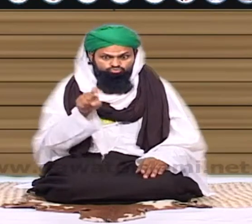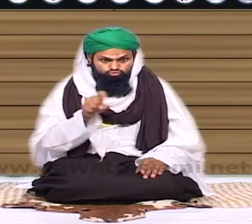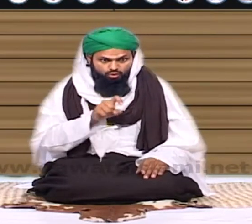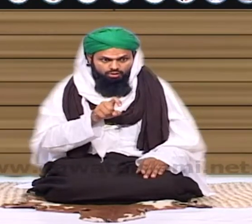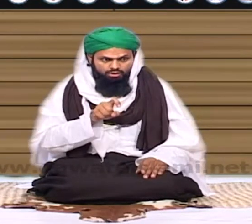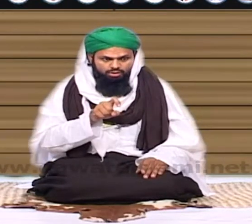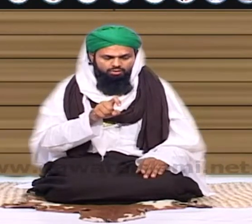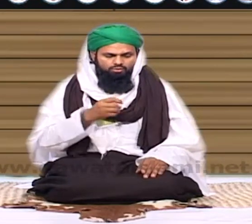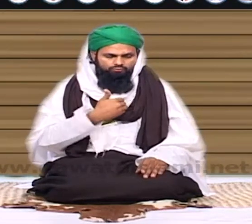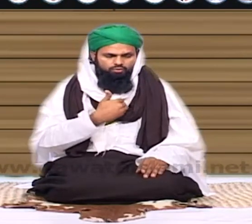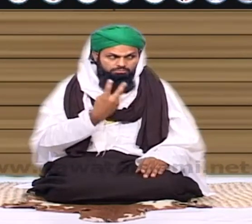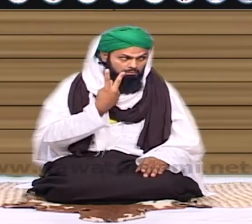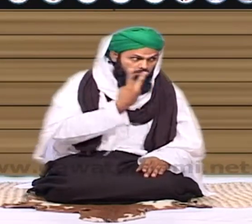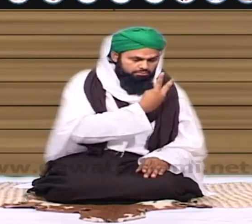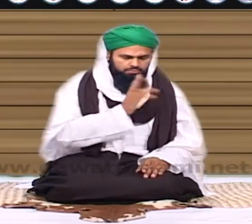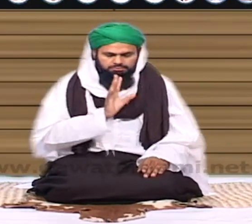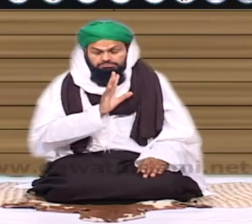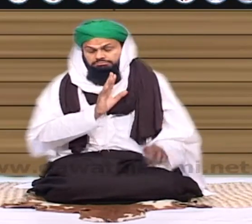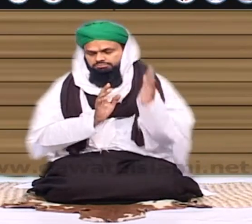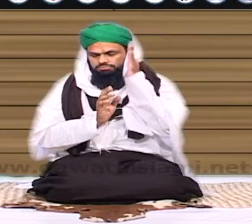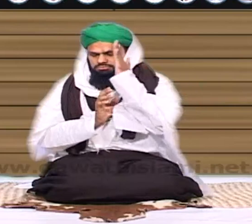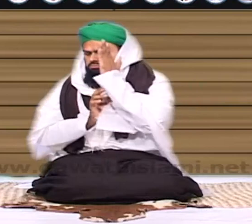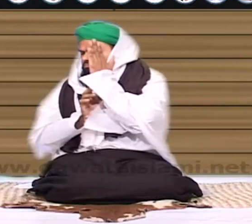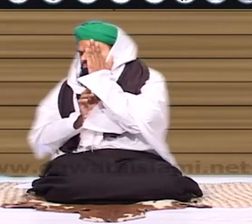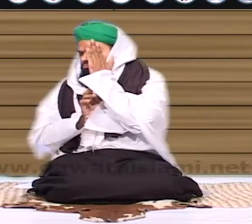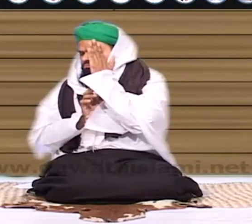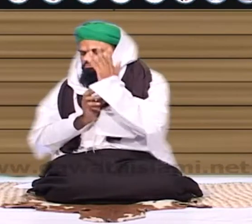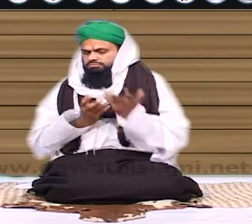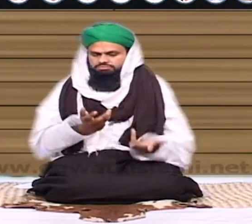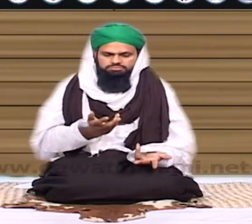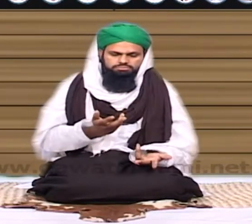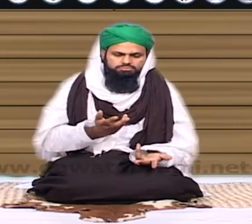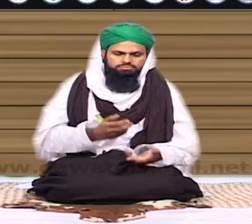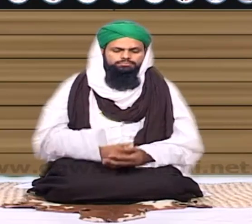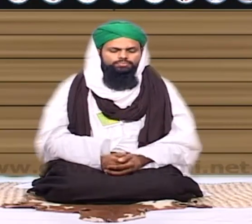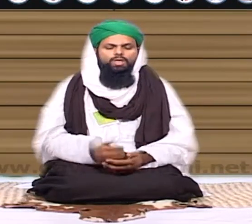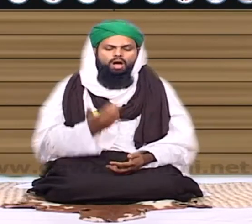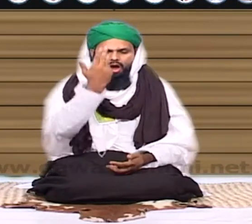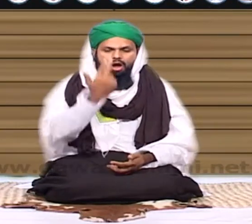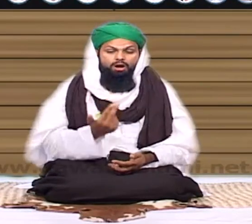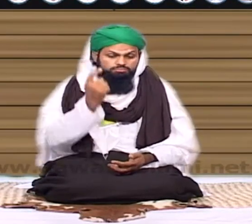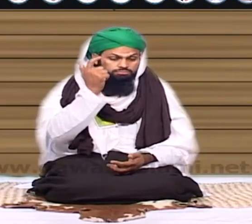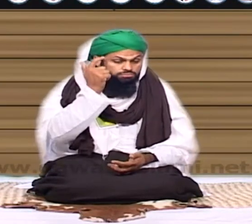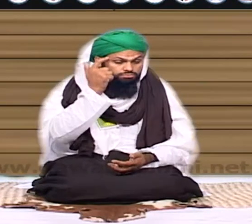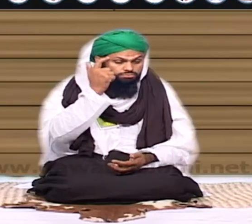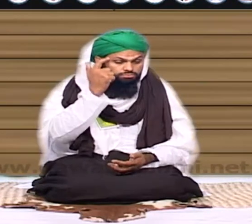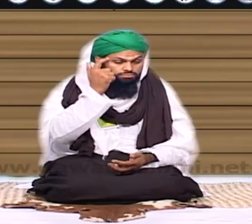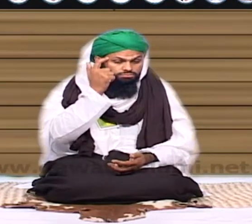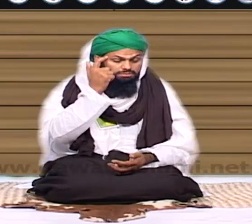بعض بیچارے کمزور جو ہوتے ہیں کمزور دل کے وہ انجیکشن لگتا دیکھتے نہیں ہے مو پھیرا دی تو آپ درہا